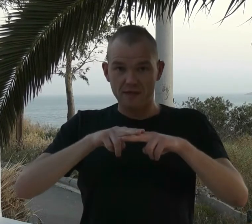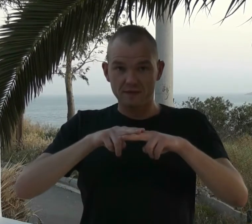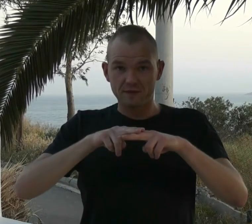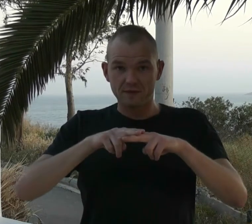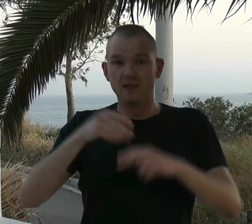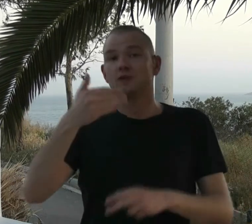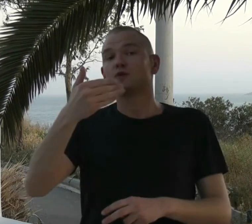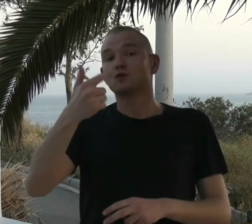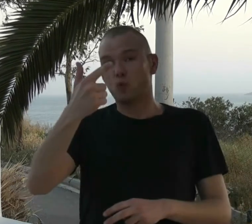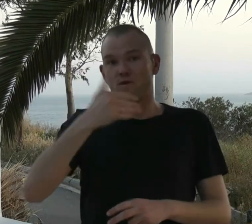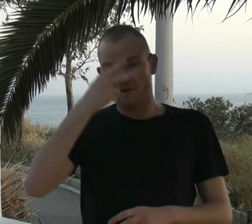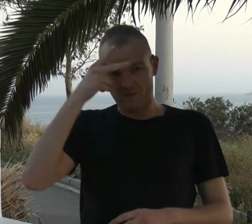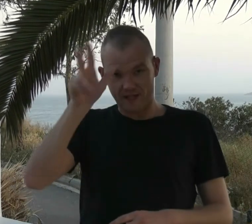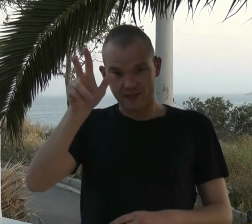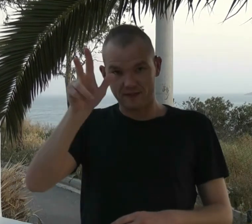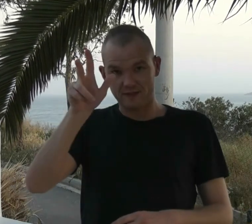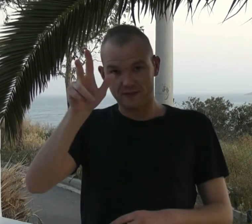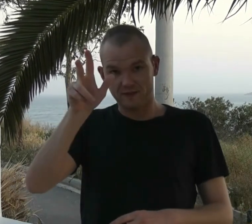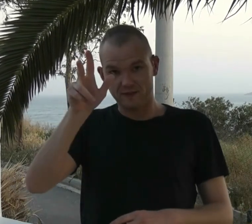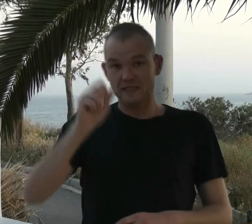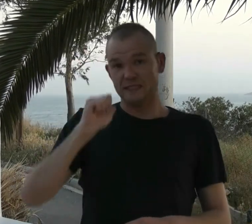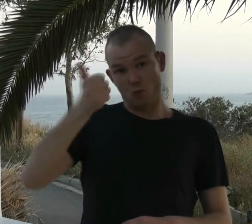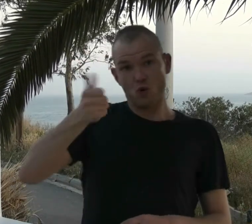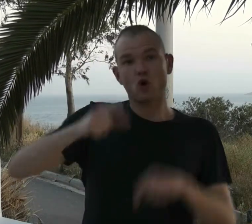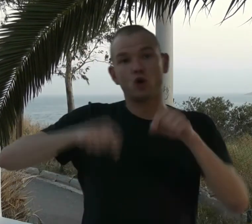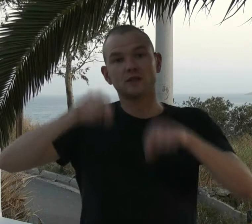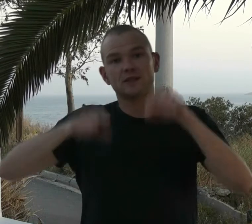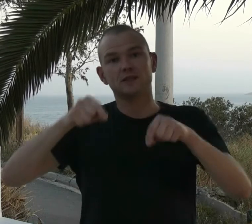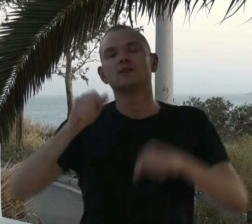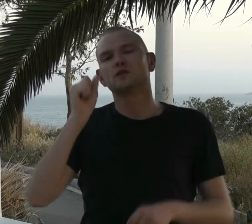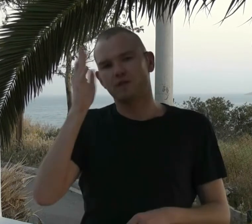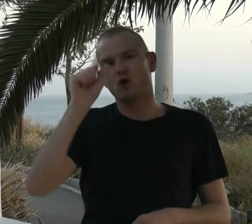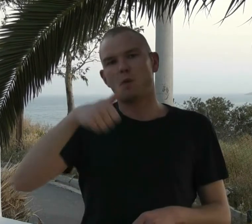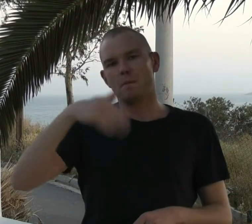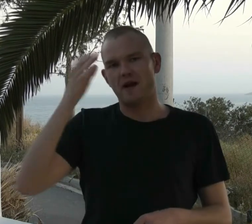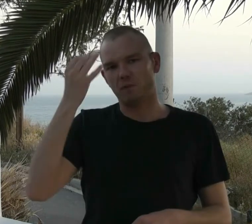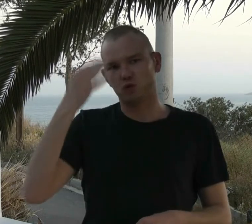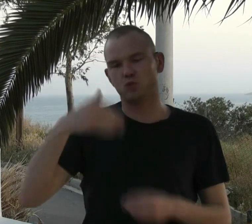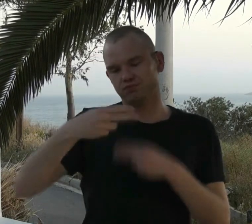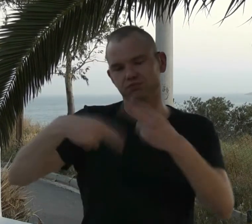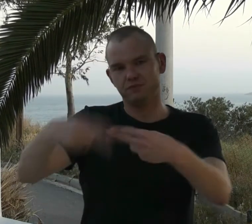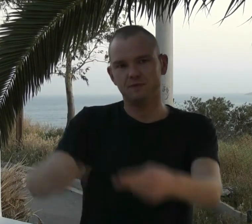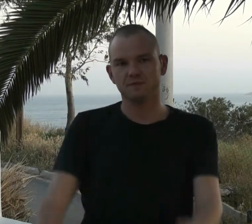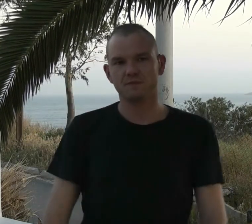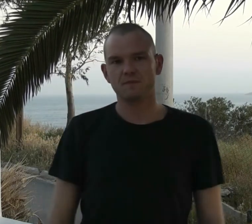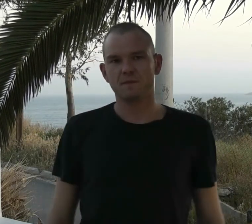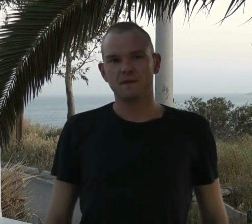to for Grækland og to for Frankrig. I morgen er der løjetrækning til turneringen, så der kommer flere informationer løbende.